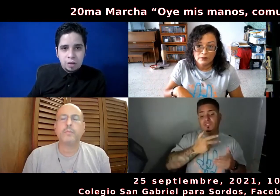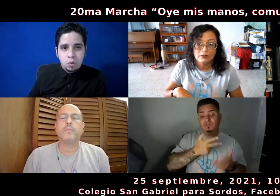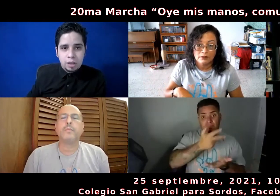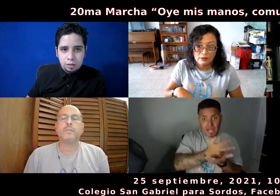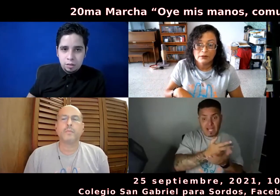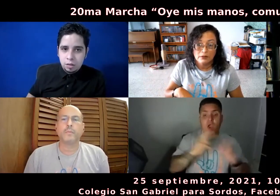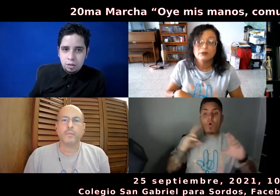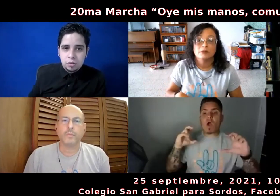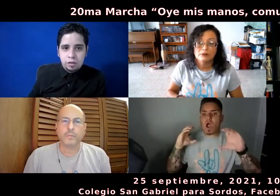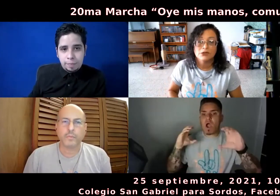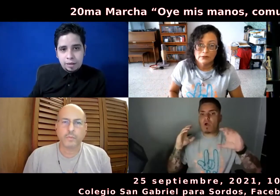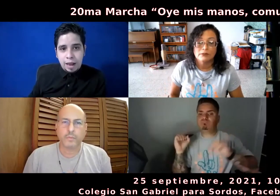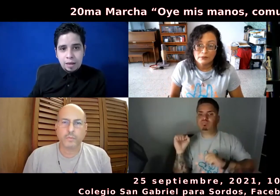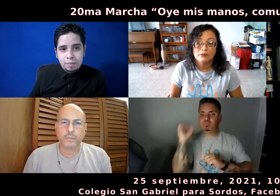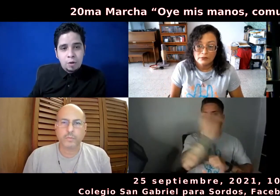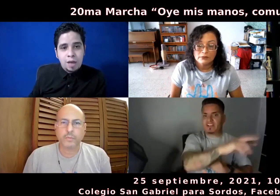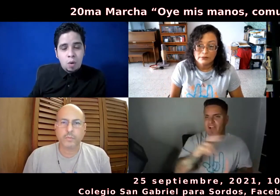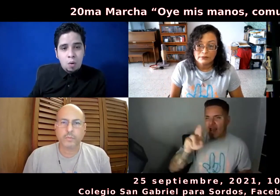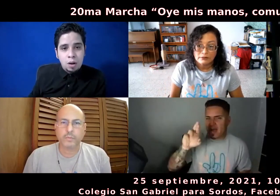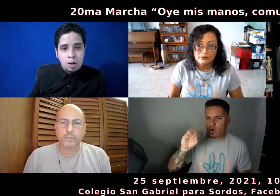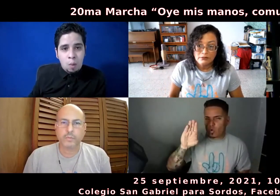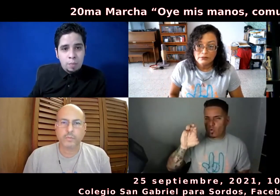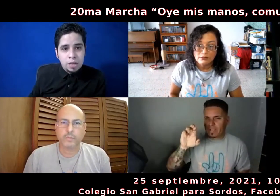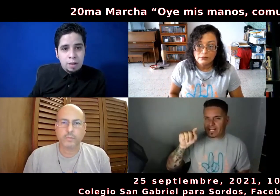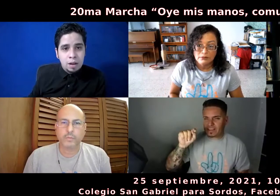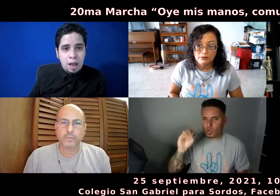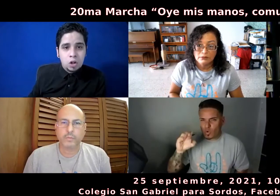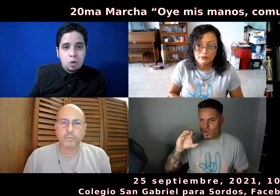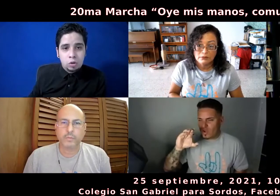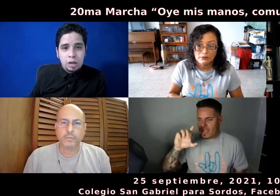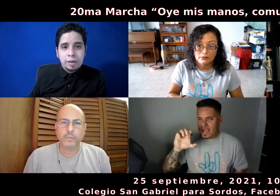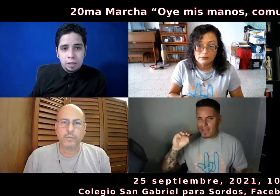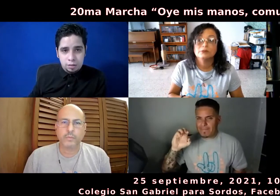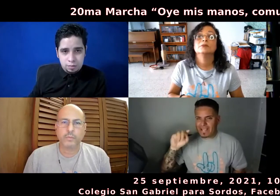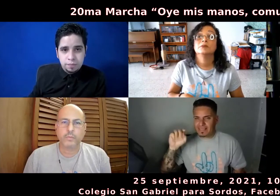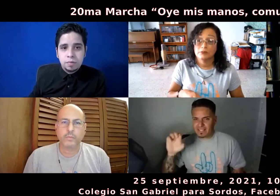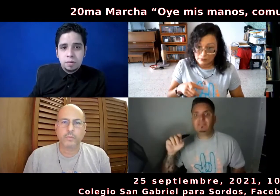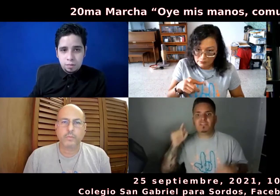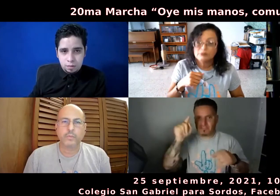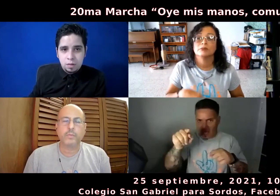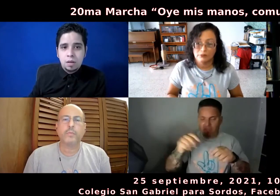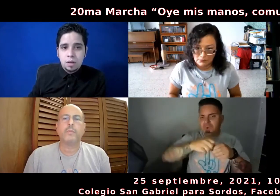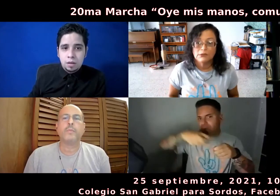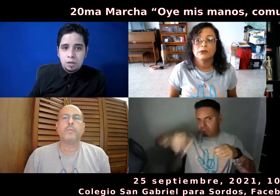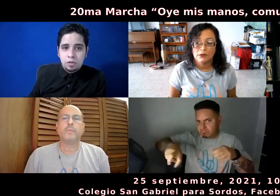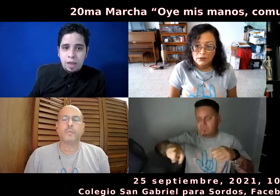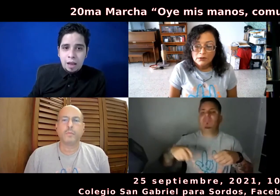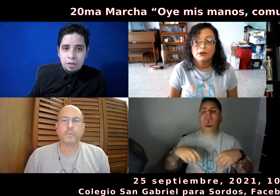seguridad. Se parquean ahí, va a haber una guagua, la guagua los va a llevar a Roberto Clemente, y entonces allí,